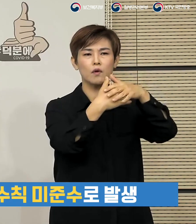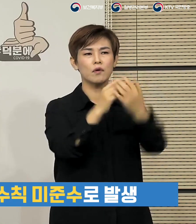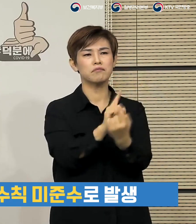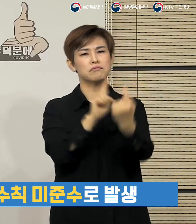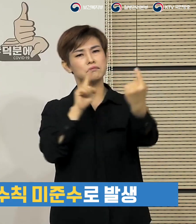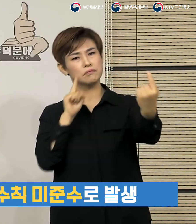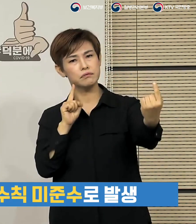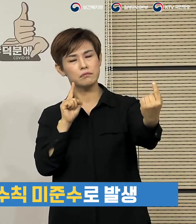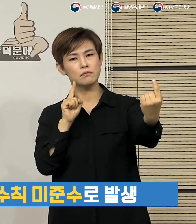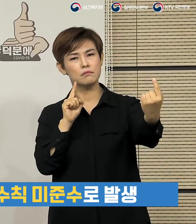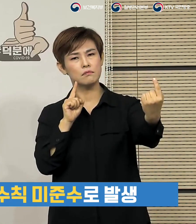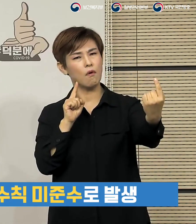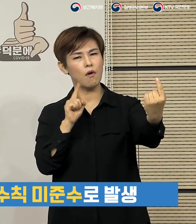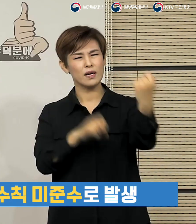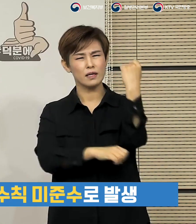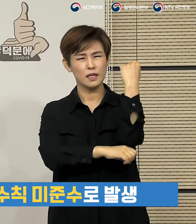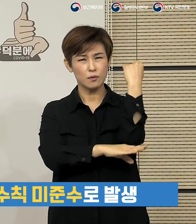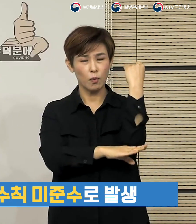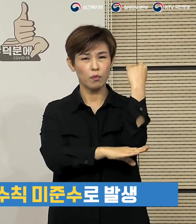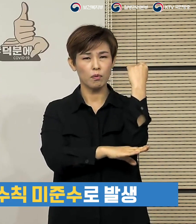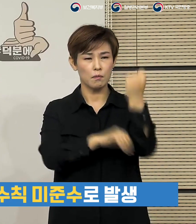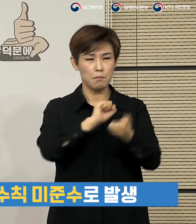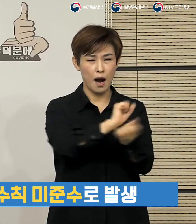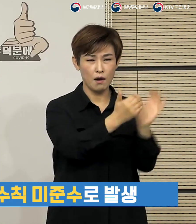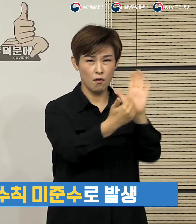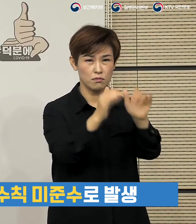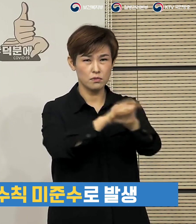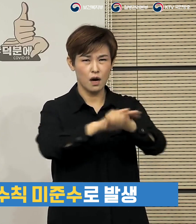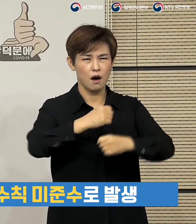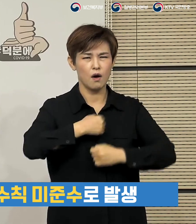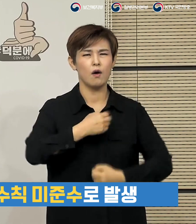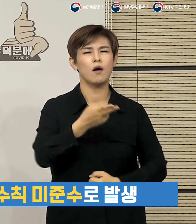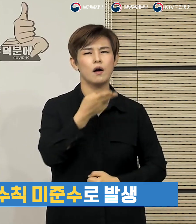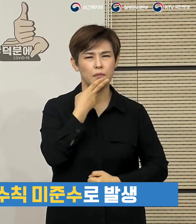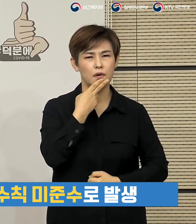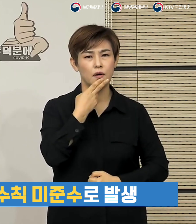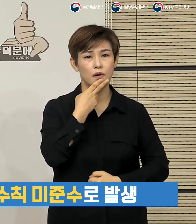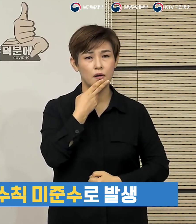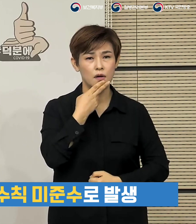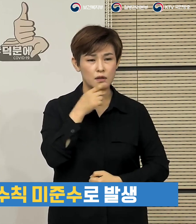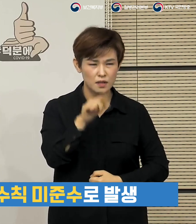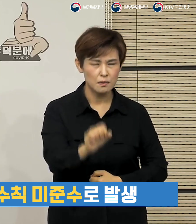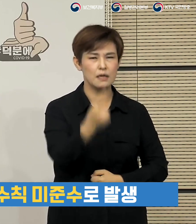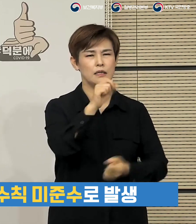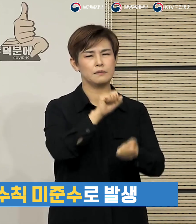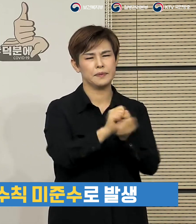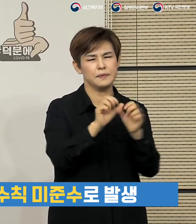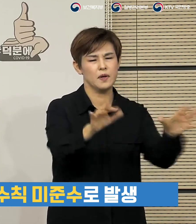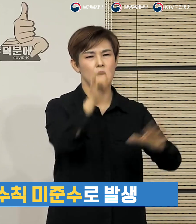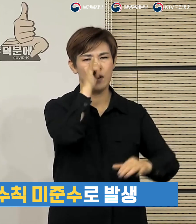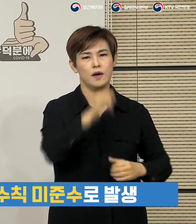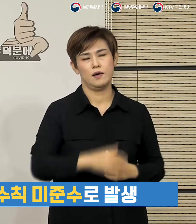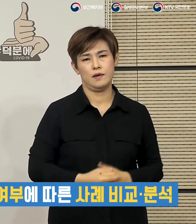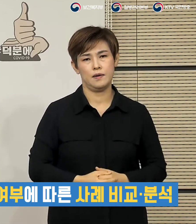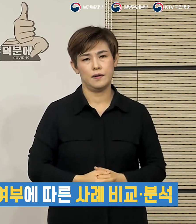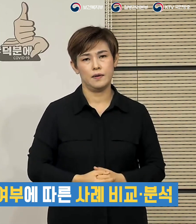등 일상의 기본적인 방역수칙을 제대로 지키지 않은 경우 피해가 컸었습니다.